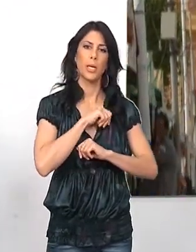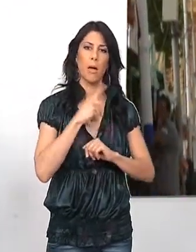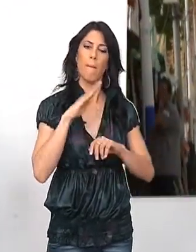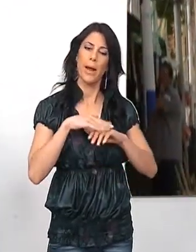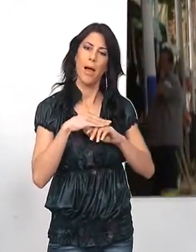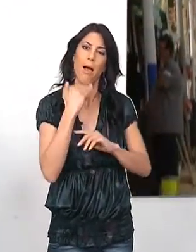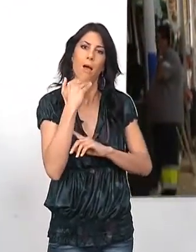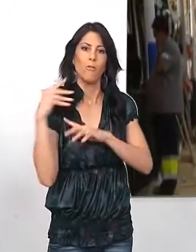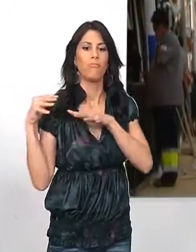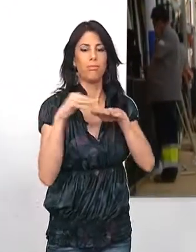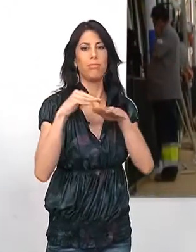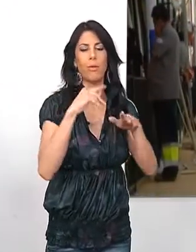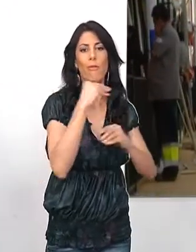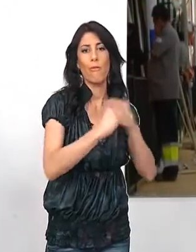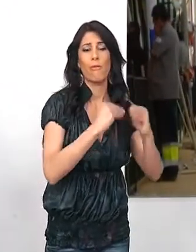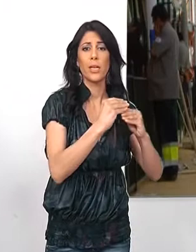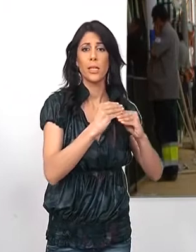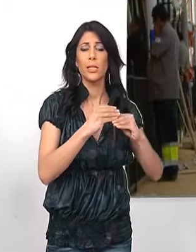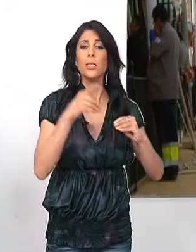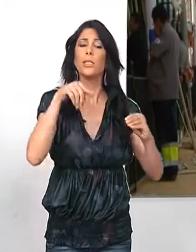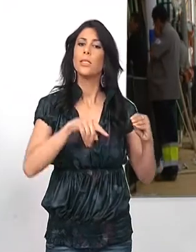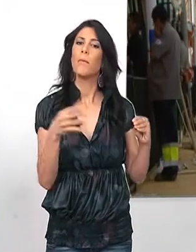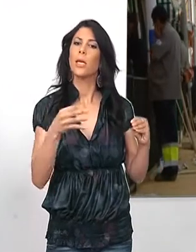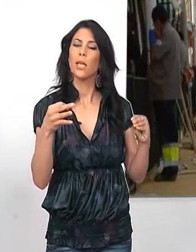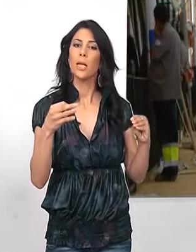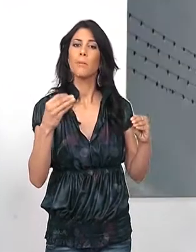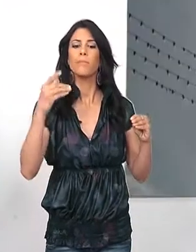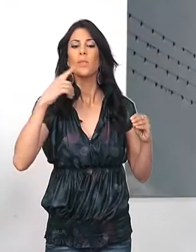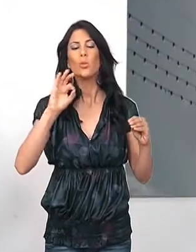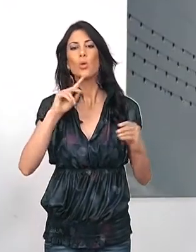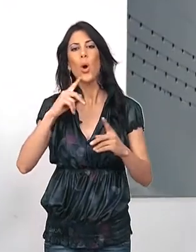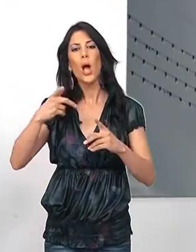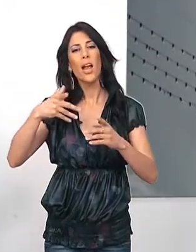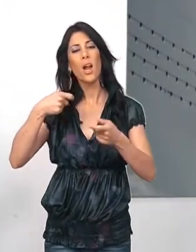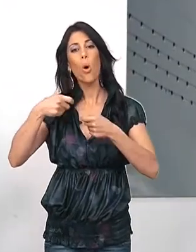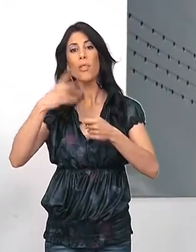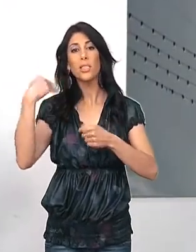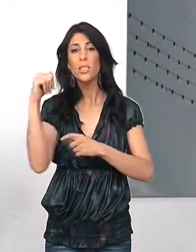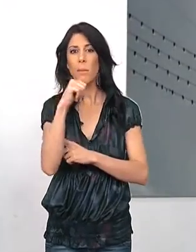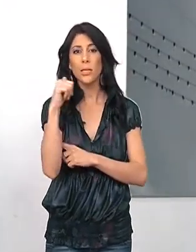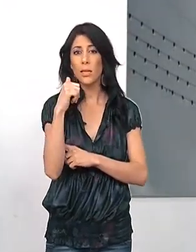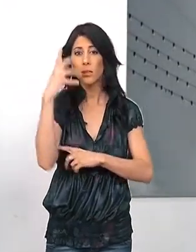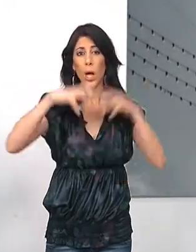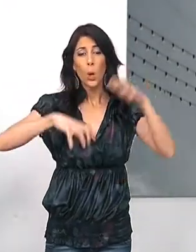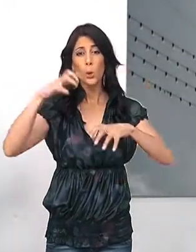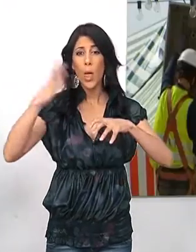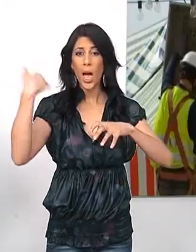afluencia masiva de personas al recinto ferial y palíe en parte la bajada de negocio experimentada en Semana Santa por culpa de la lluvia.